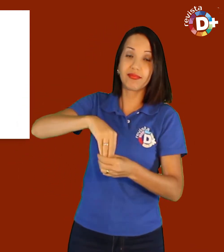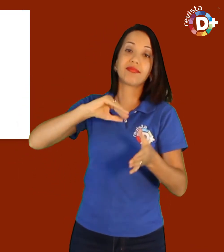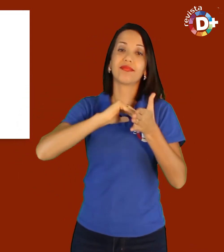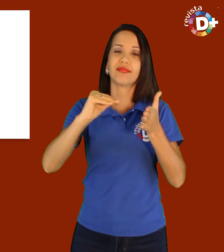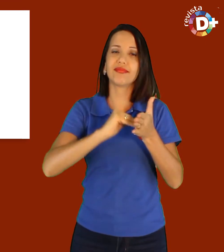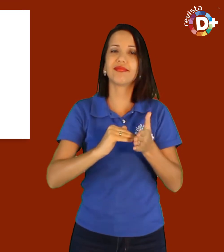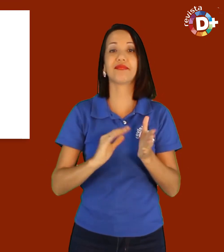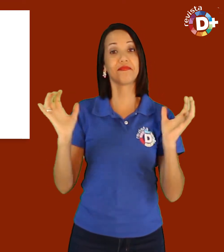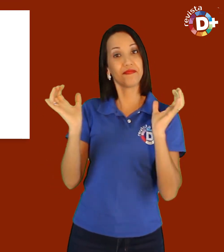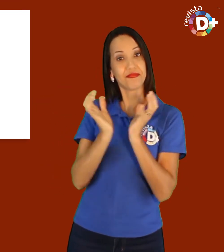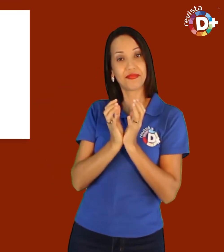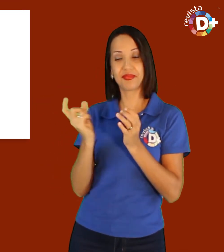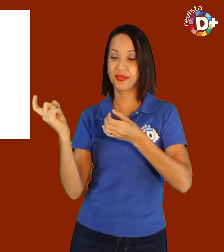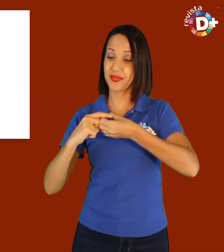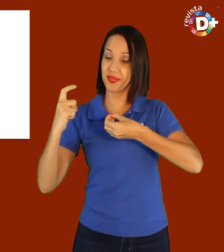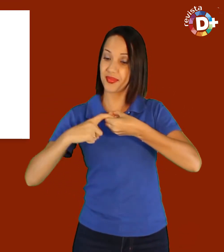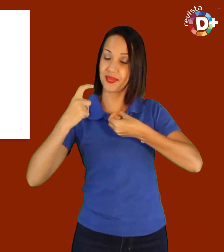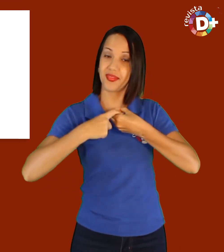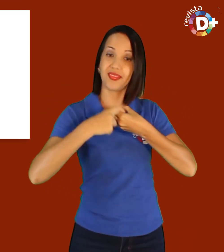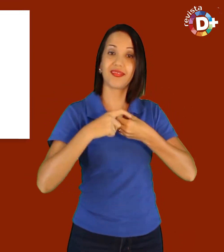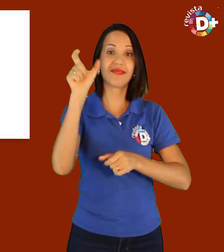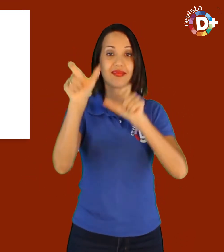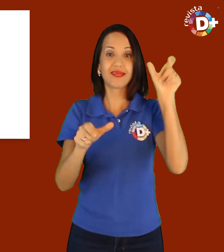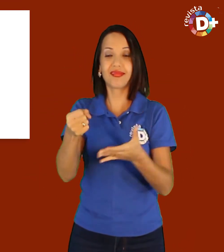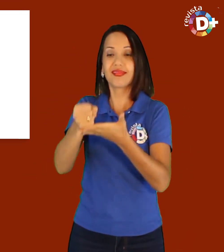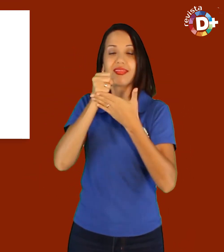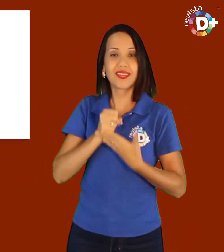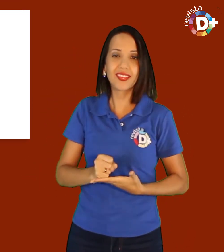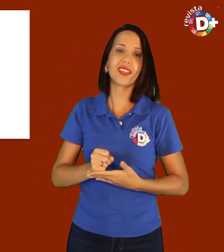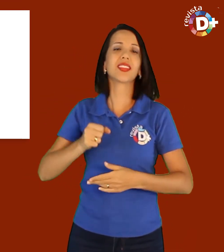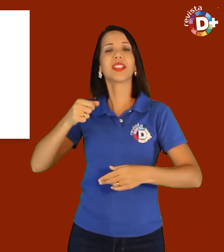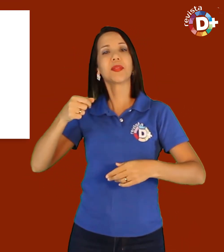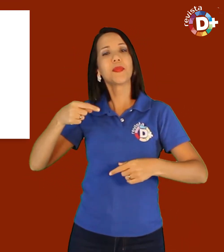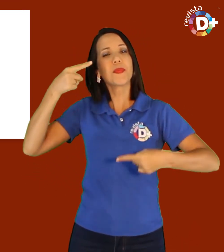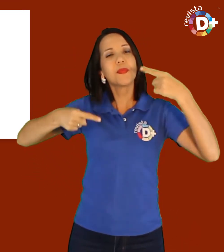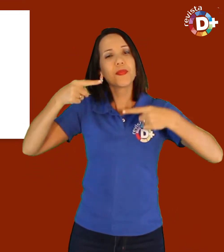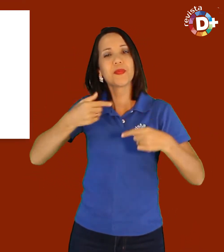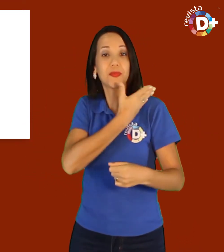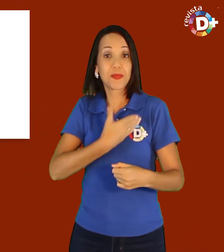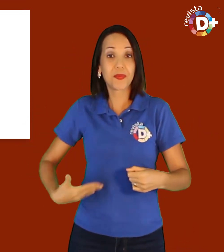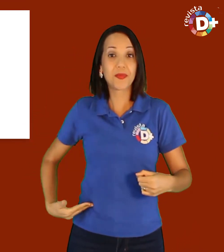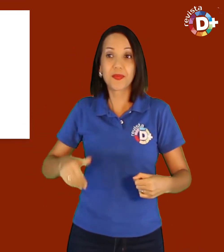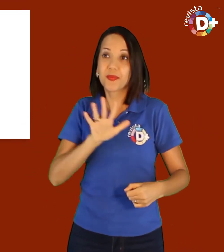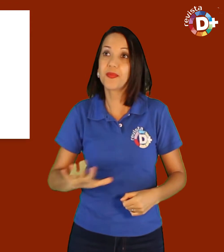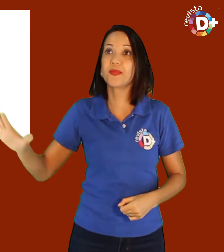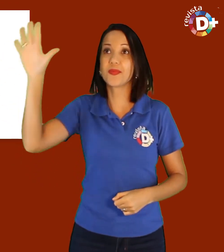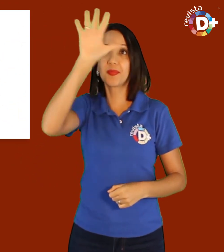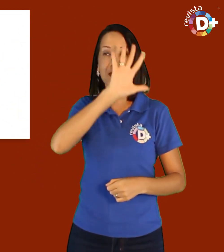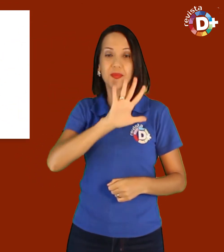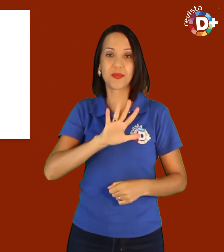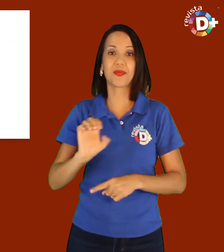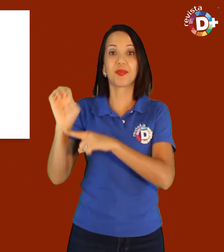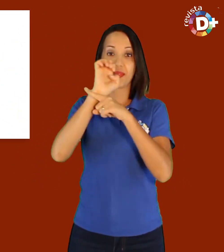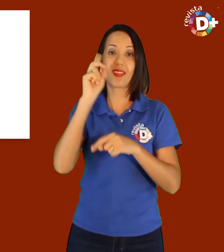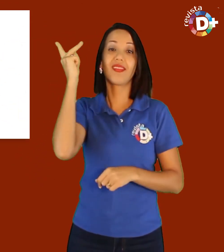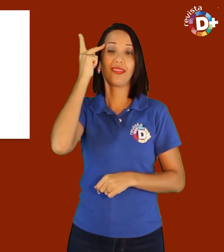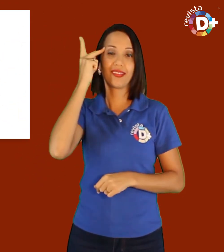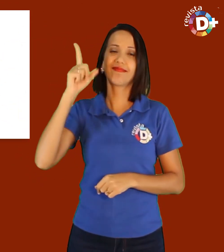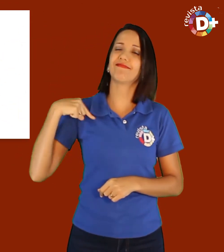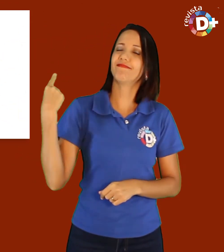dentro da secretaria, com a nossa equipe e parceiros, para que as políticas públicas cheguem a todos os municípios do Estado de São